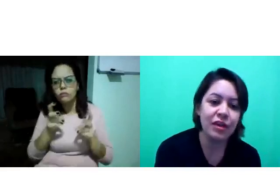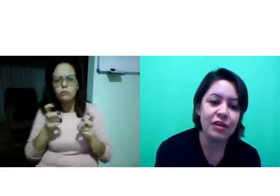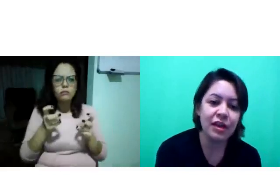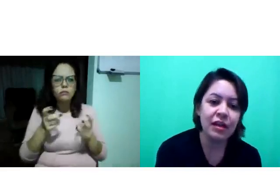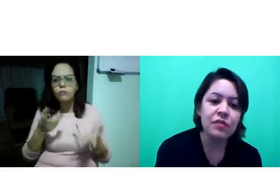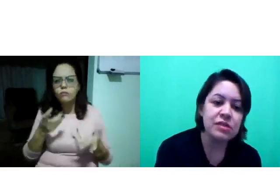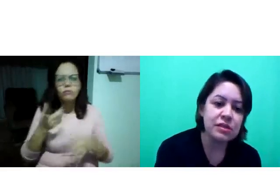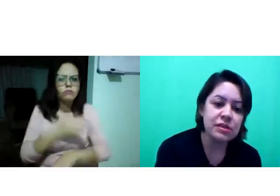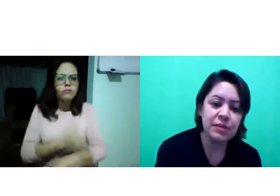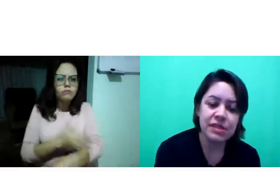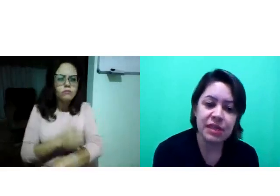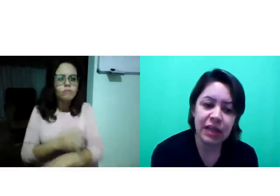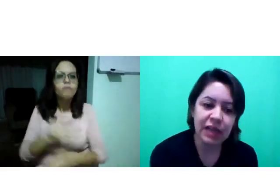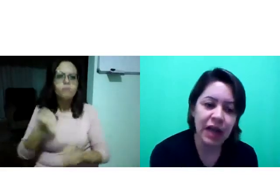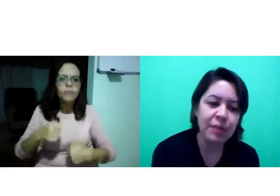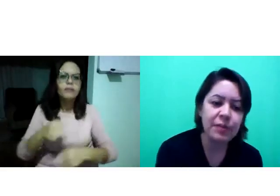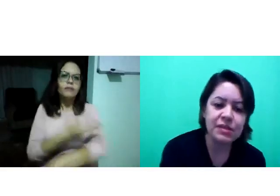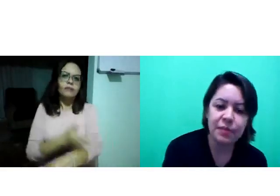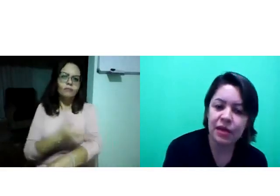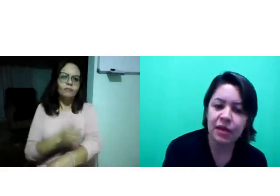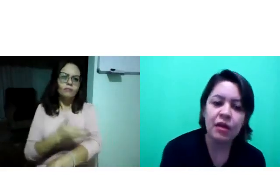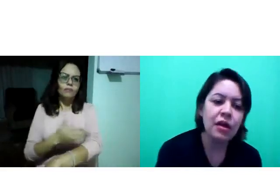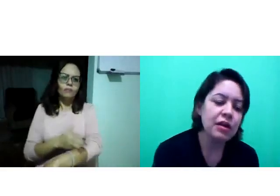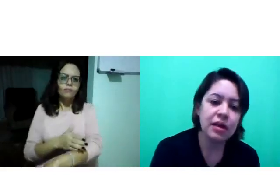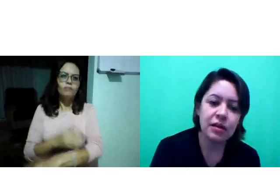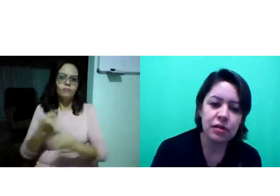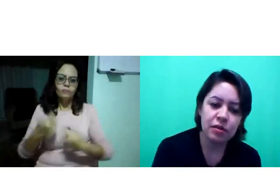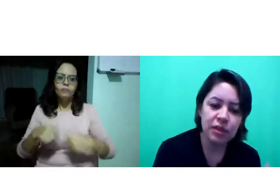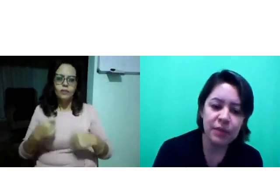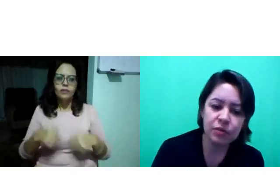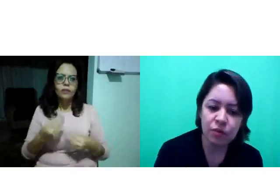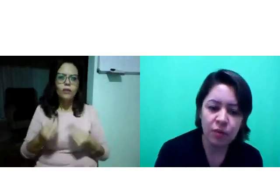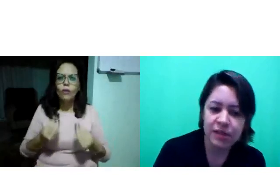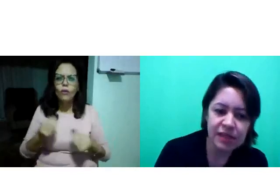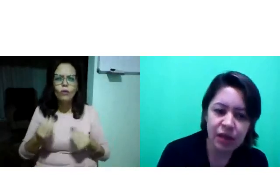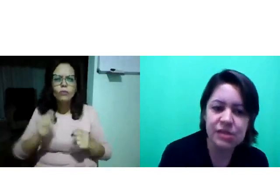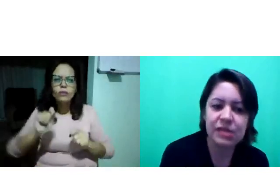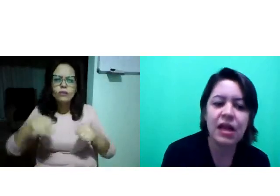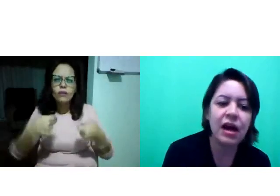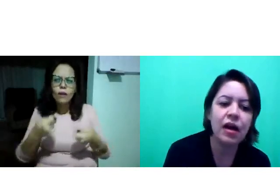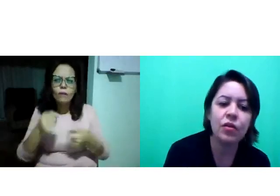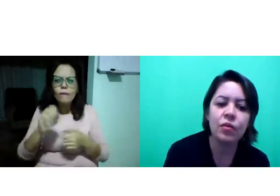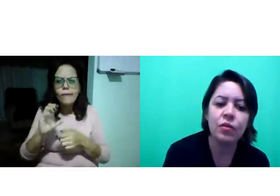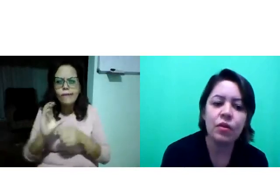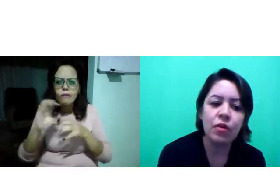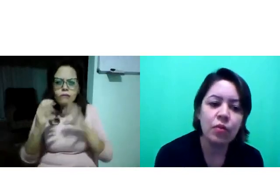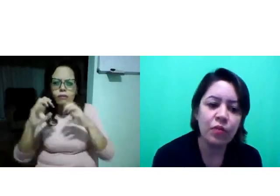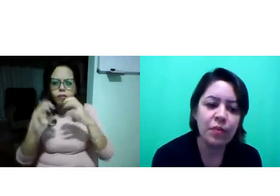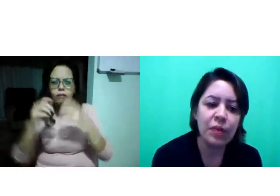desenvolver, né? Você precisa treinar para perceber como que se dá o sinal,